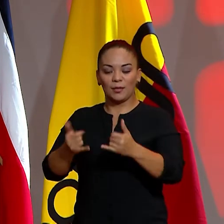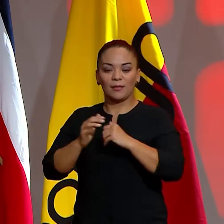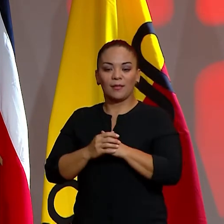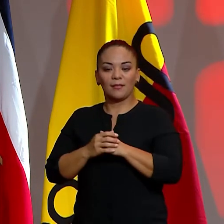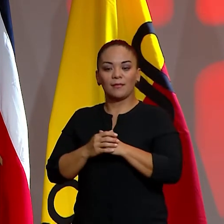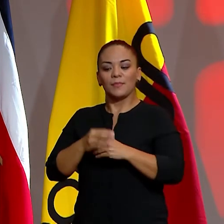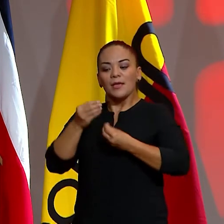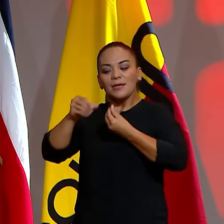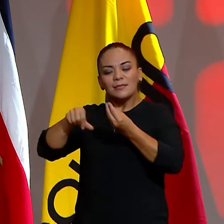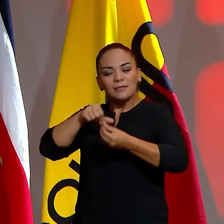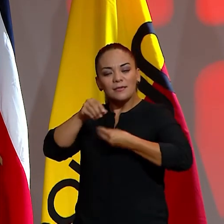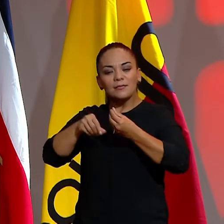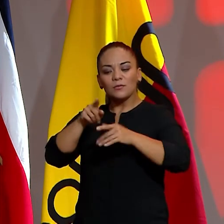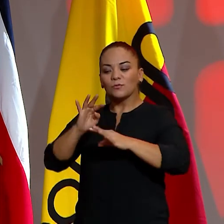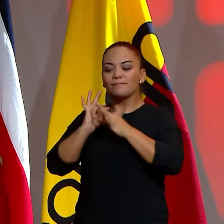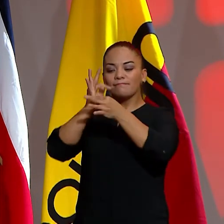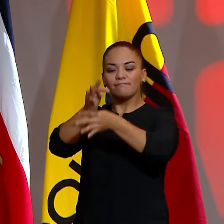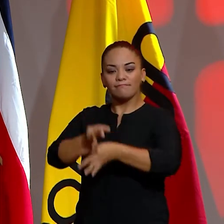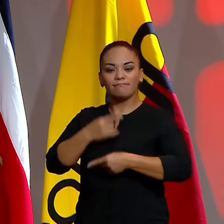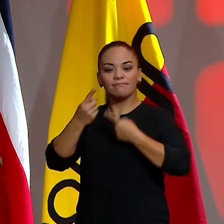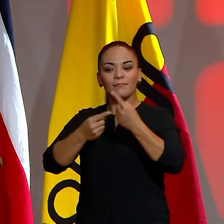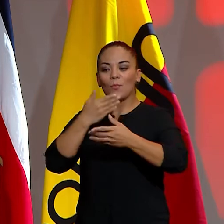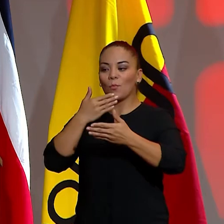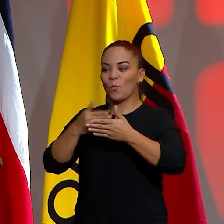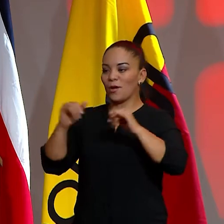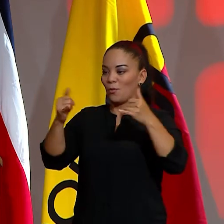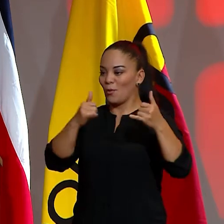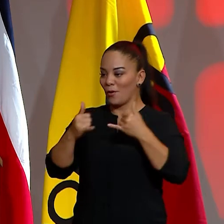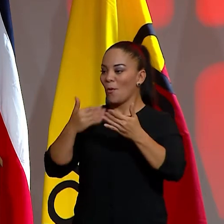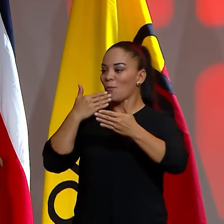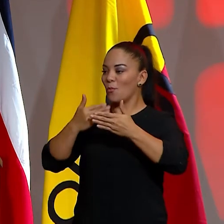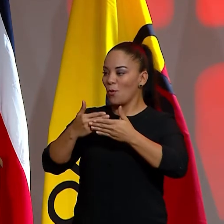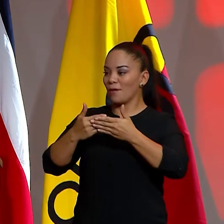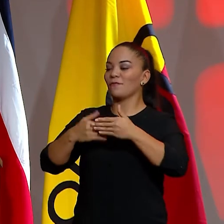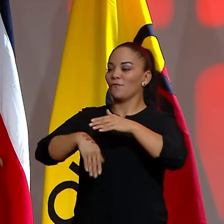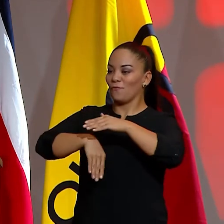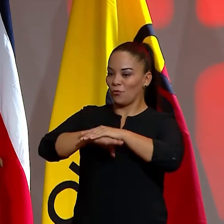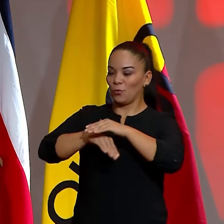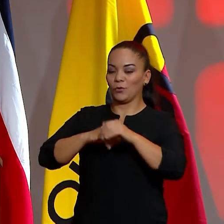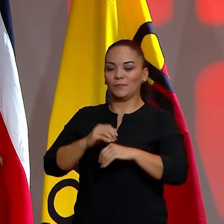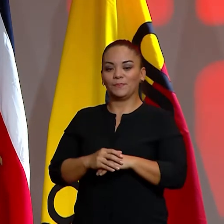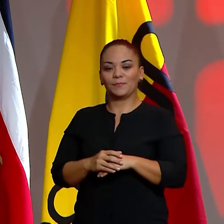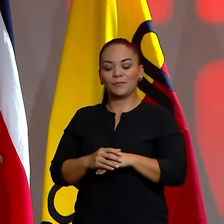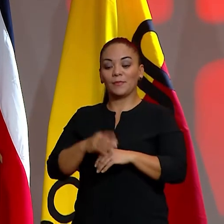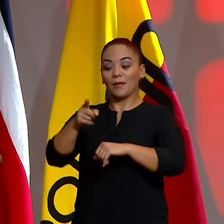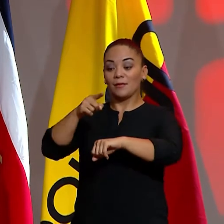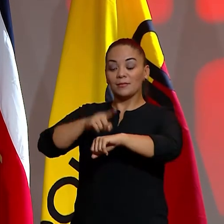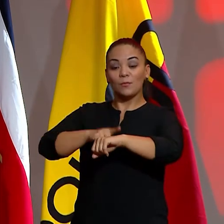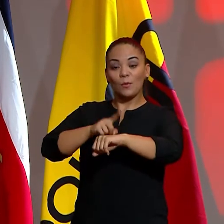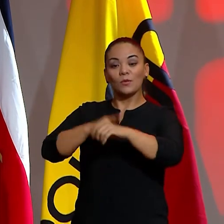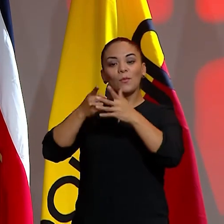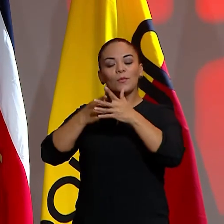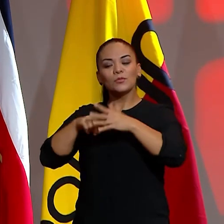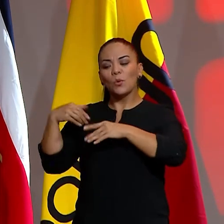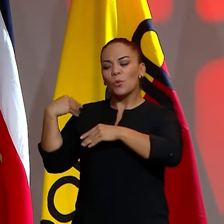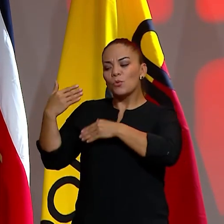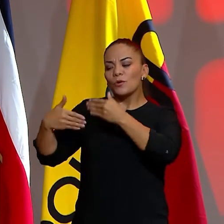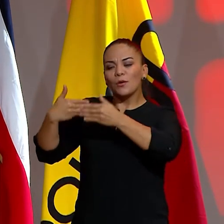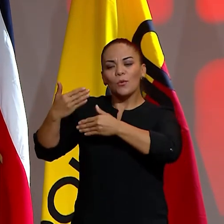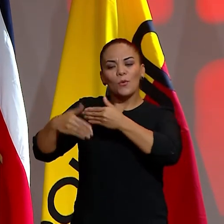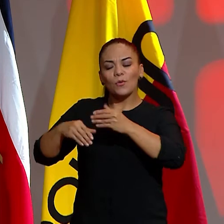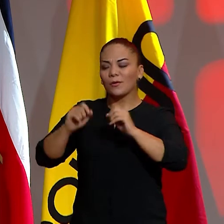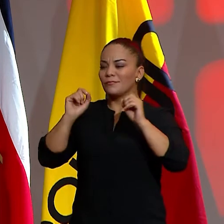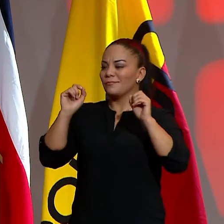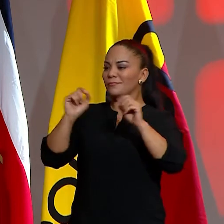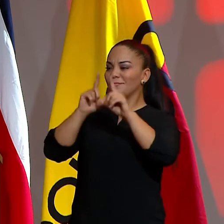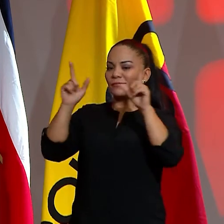como esencia de su tradicional repertorio de buen juego, de buen fútbol. A partir de entonces empieza un recorrido espectacular